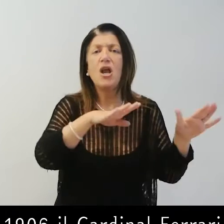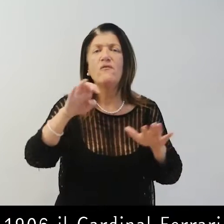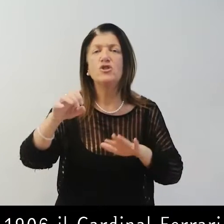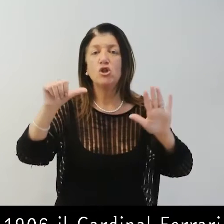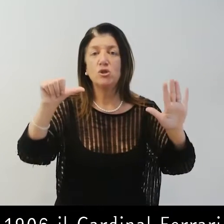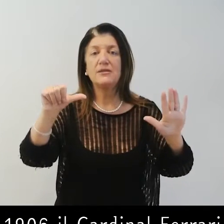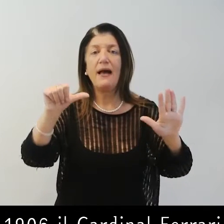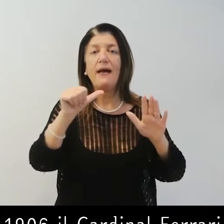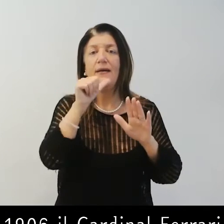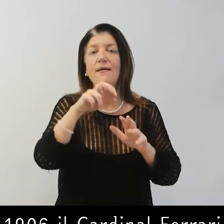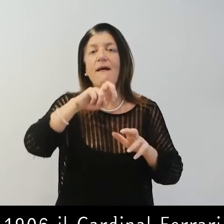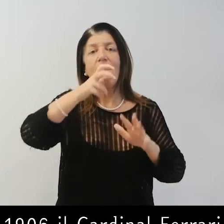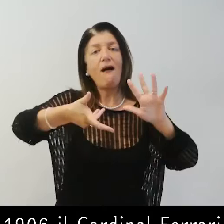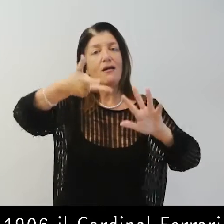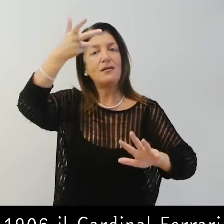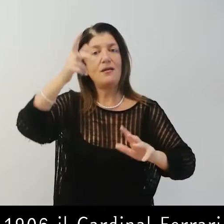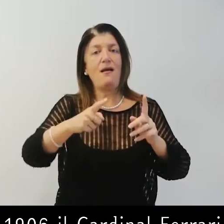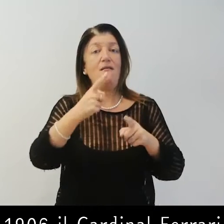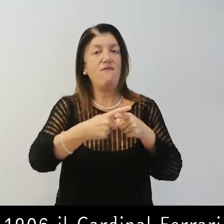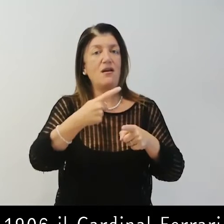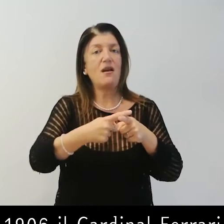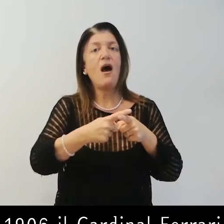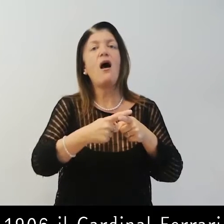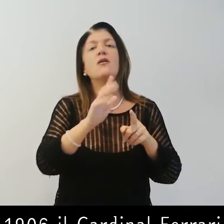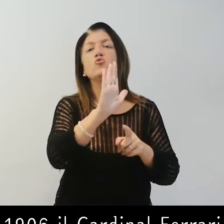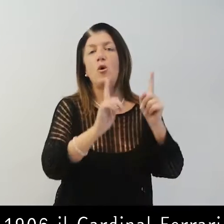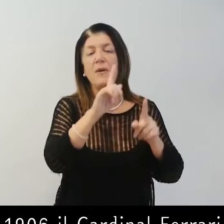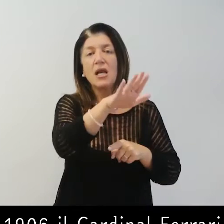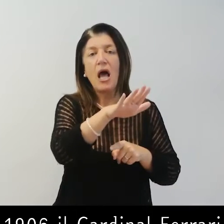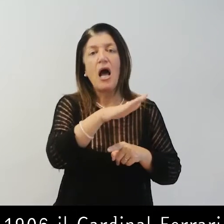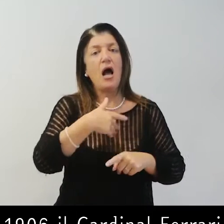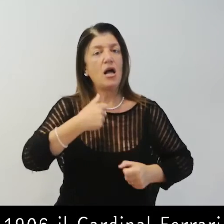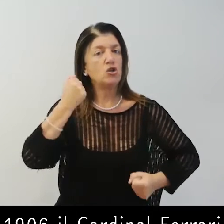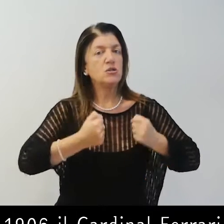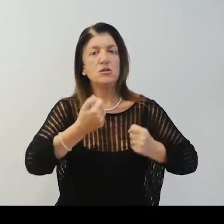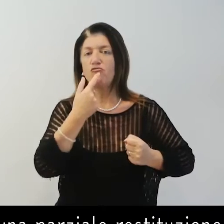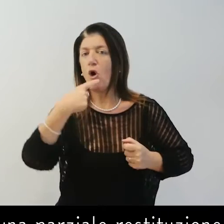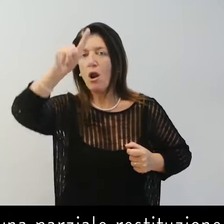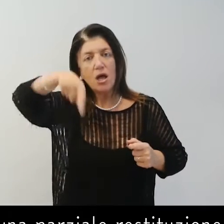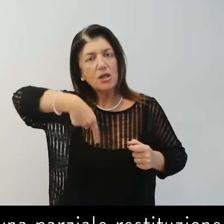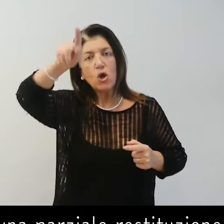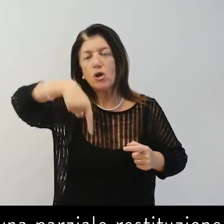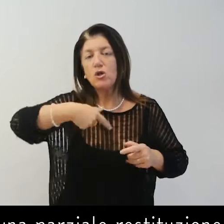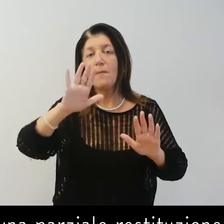Nel 1906, il Cardinal Ferrari, Vescovo di Milano, ottenne una parziale